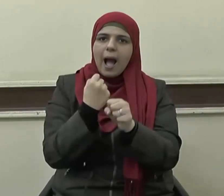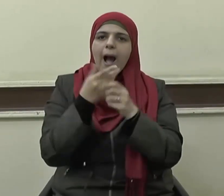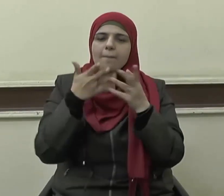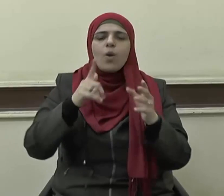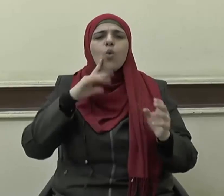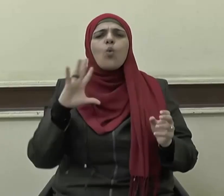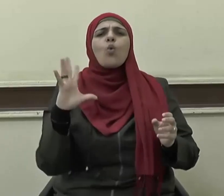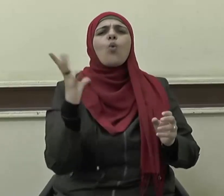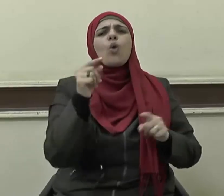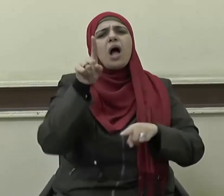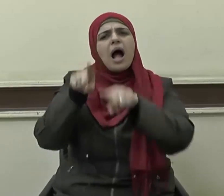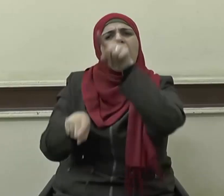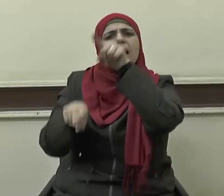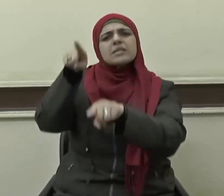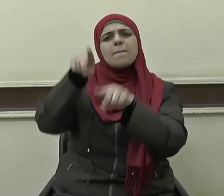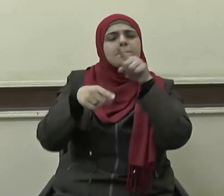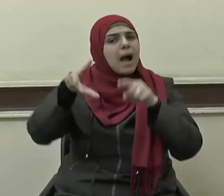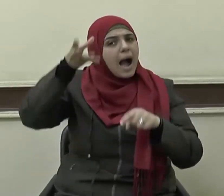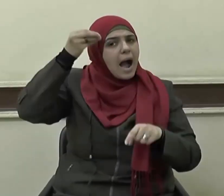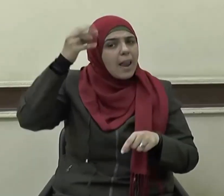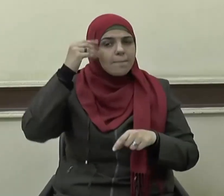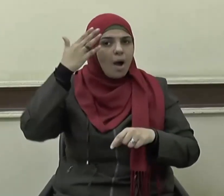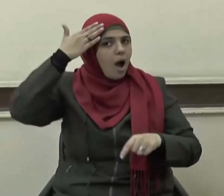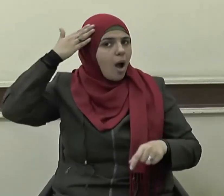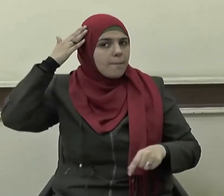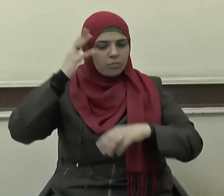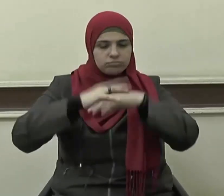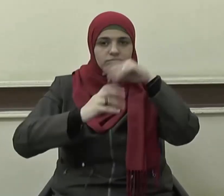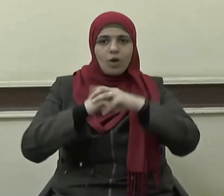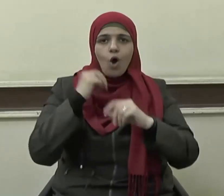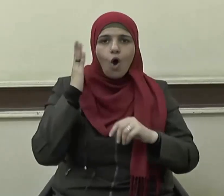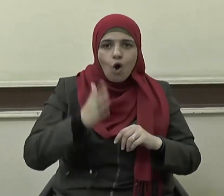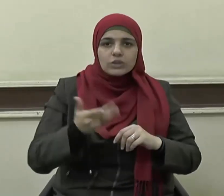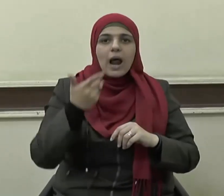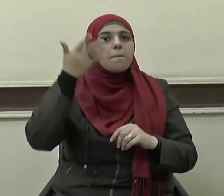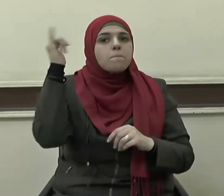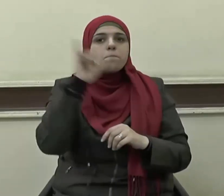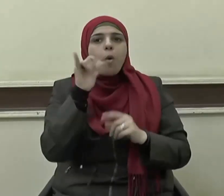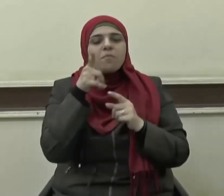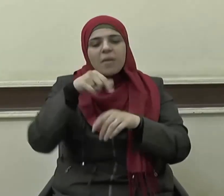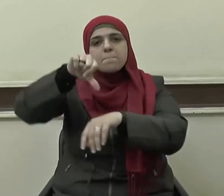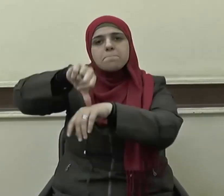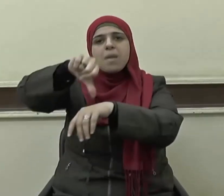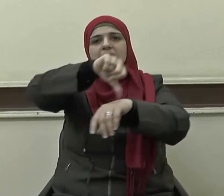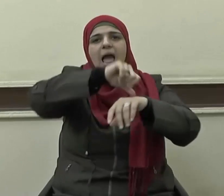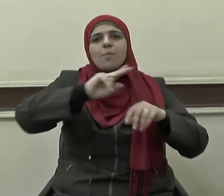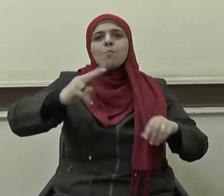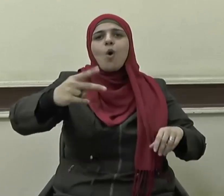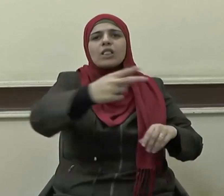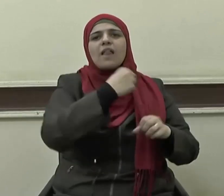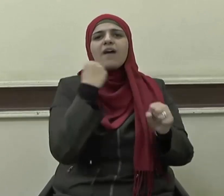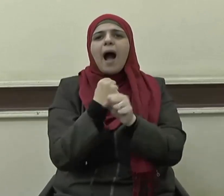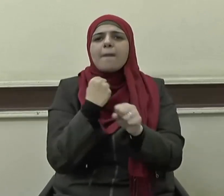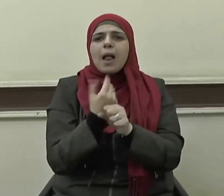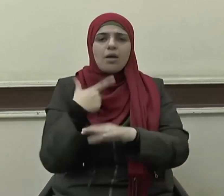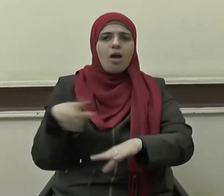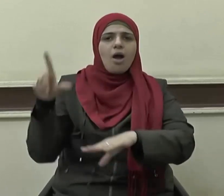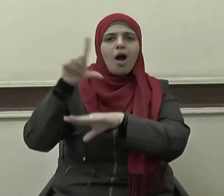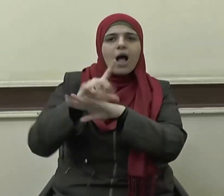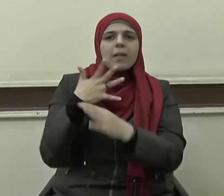حسب علمه وقدراته وكفاءته في مواقع العمل أو القيادة والمسؤولية